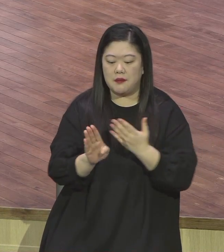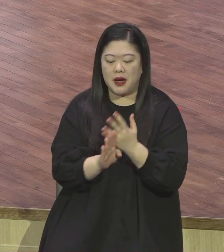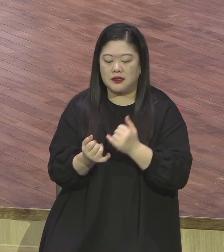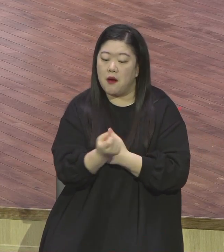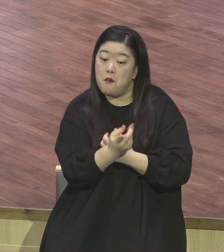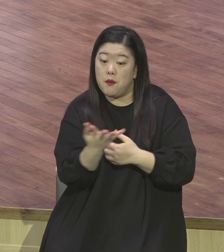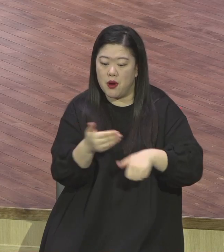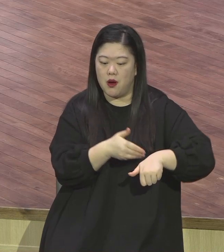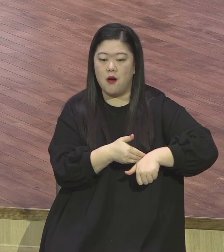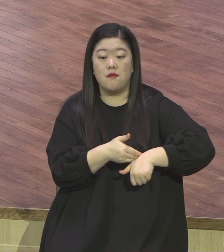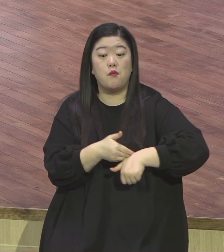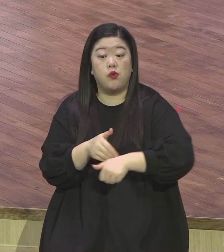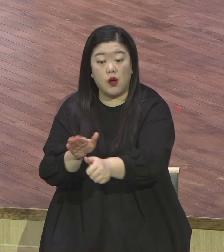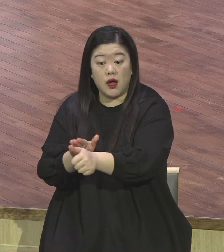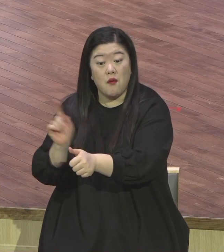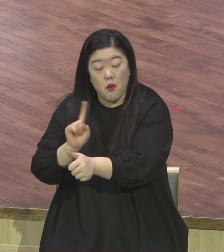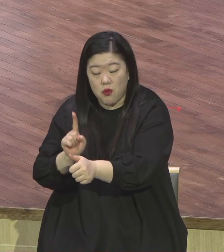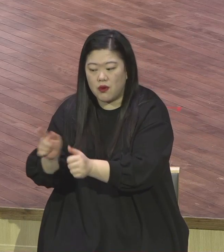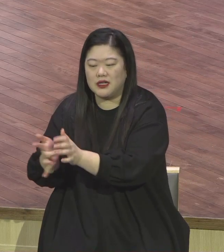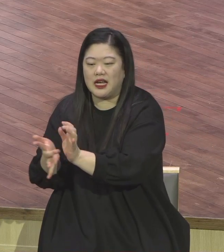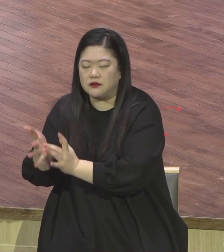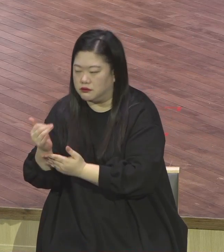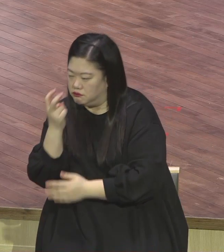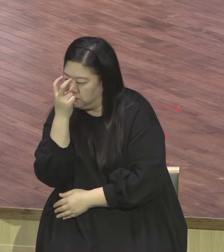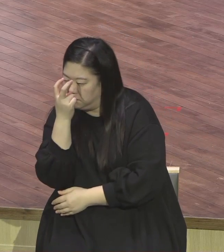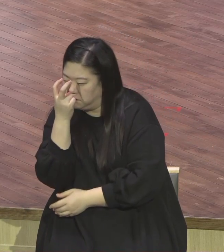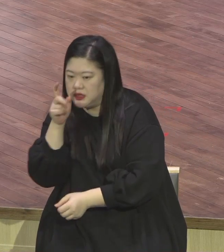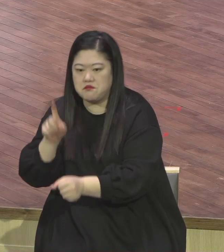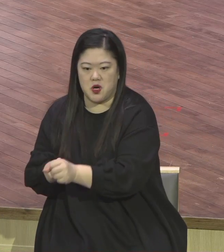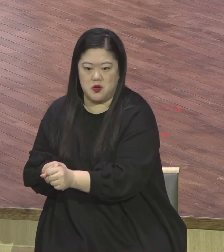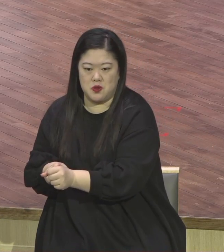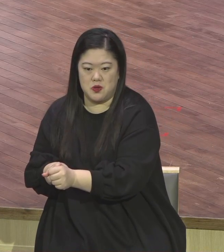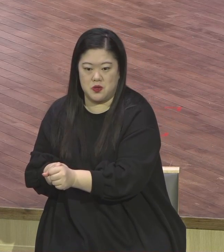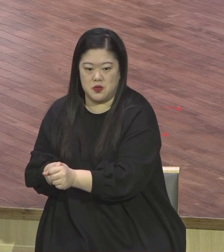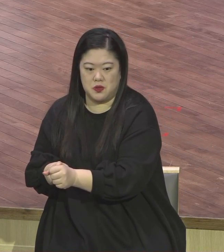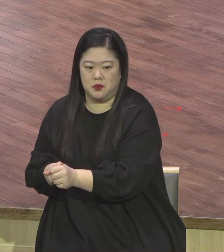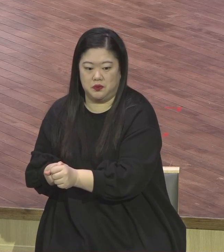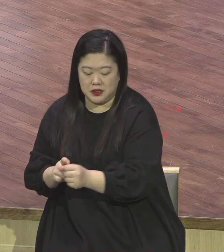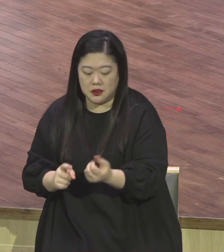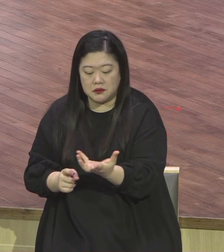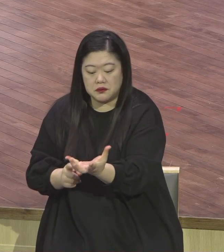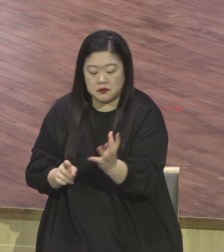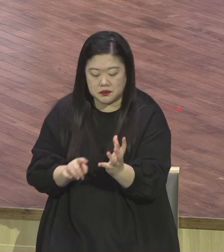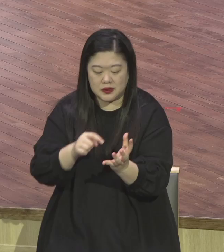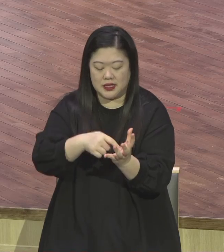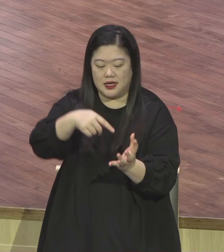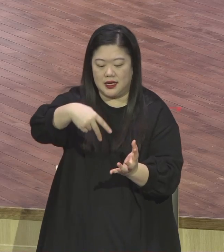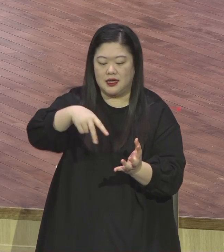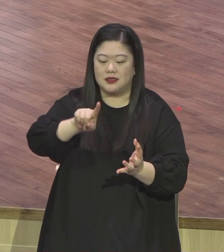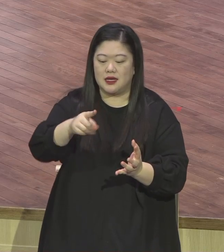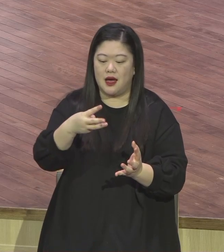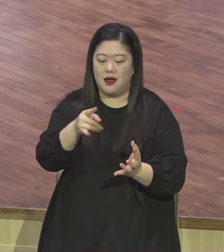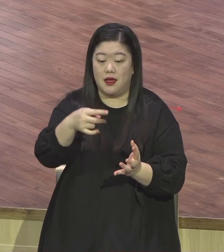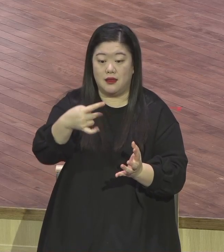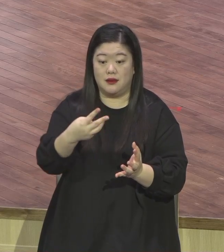그렇게 보낸 거예요. 그래서 사내들인은 사내들인이라는 말은요. 예수님을 사용시킨 현장인데